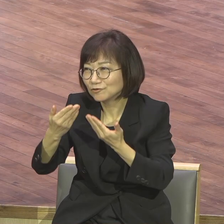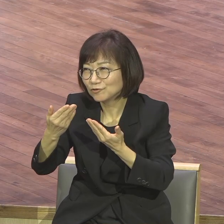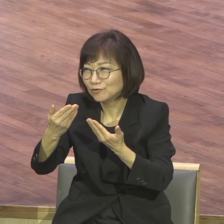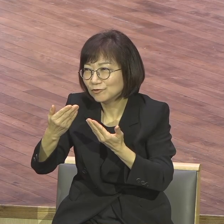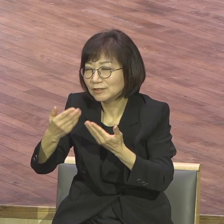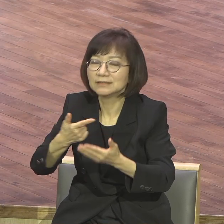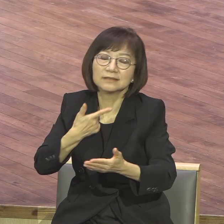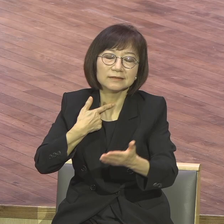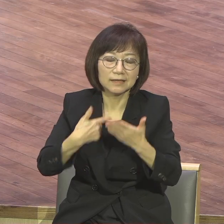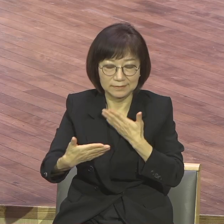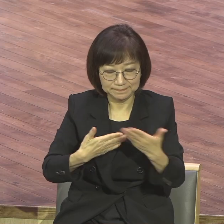체험을 했어요.